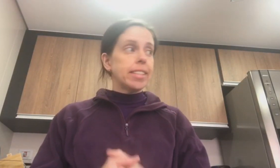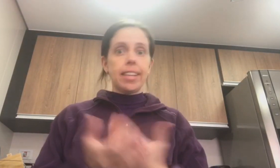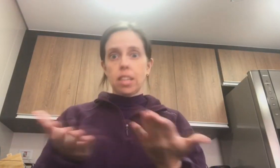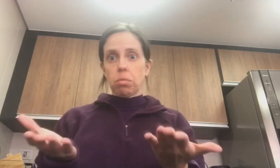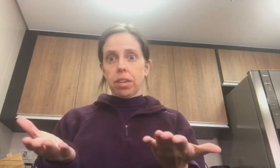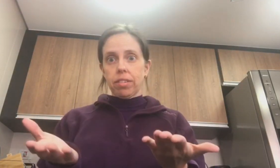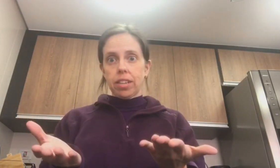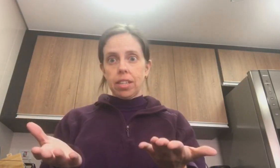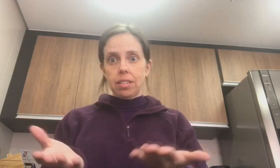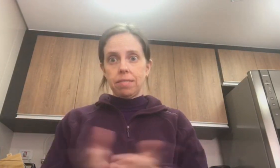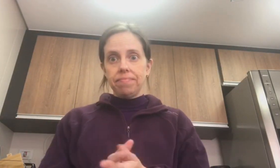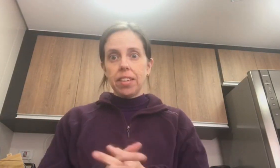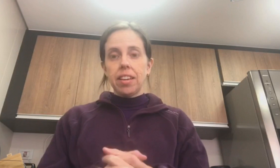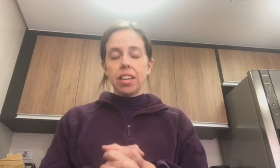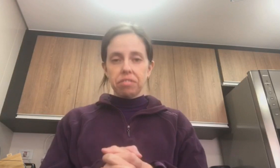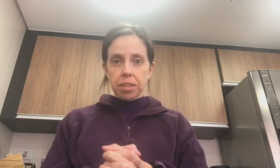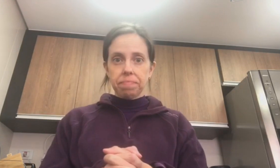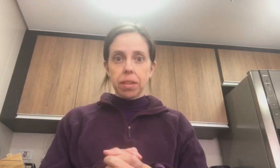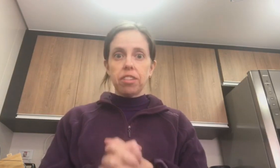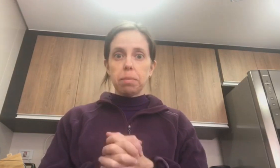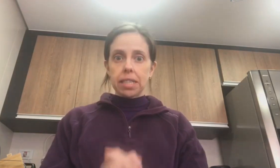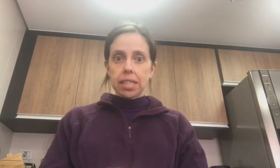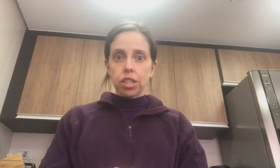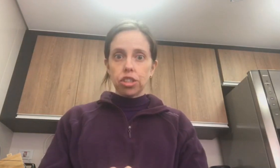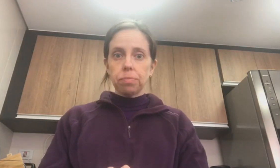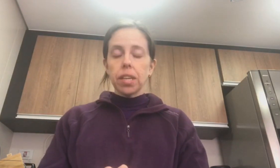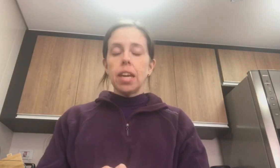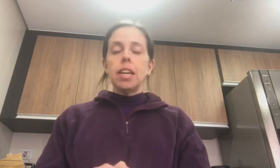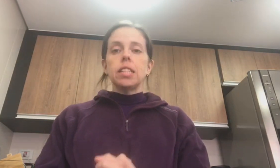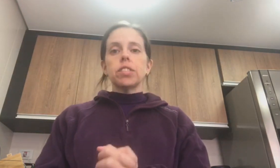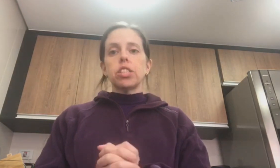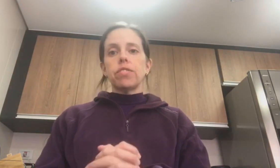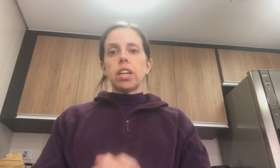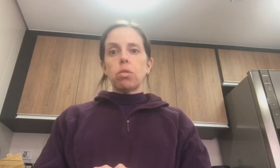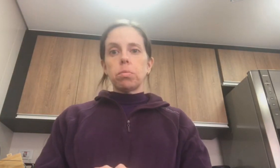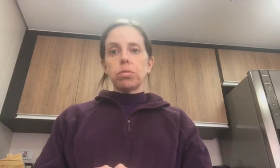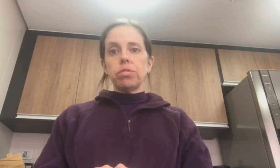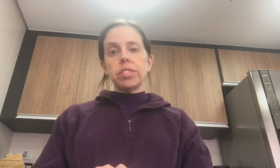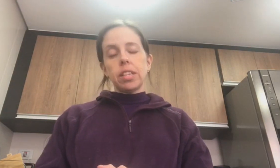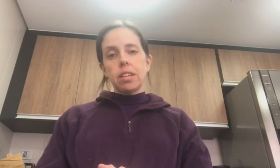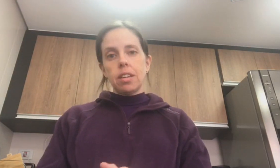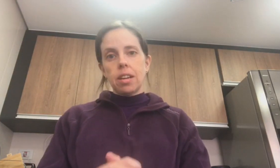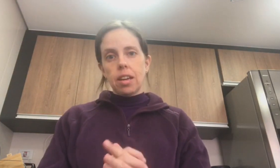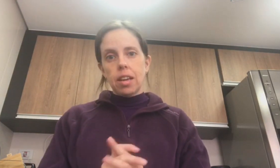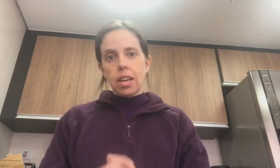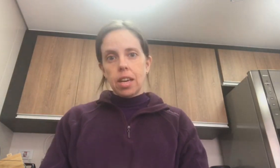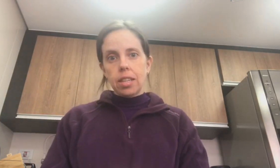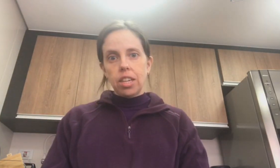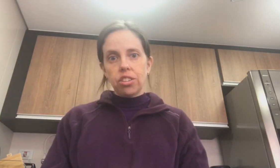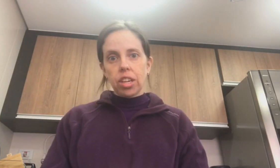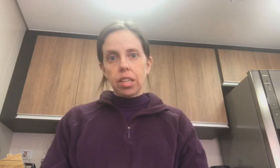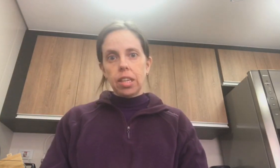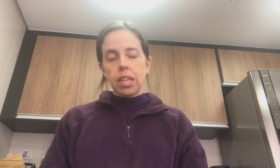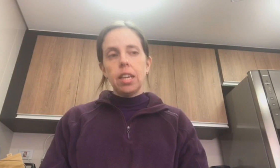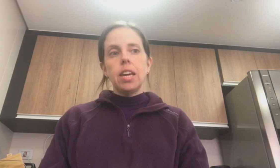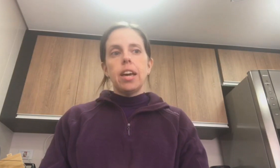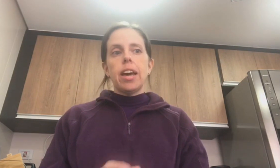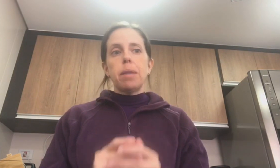Nem sei como é que vai ficar isso. Enfim, falei bastante. Se vocês tiverem alguma dúvida, deixem aqui. É